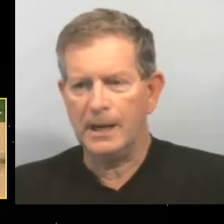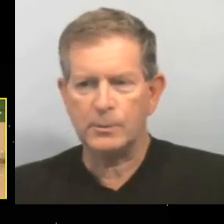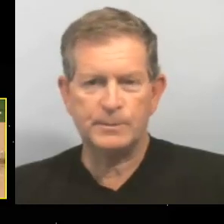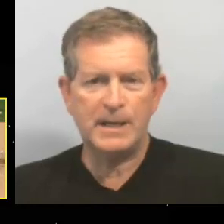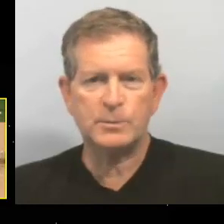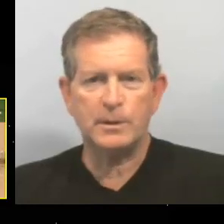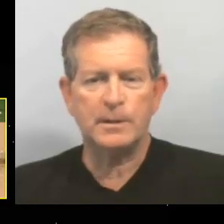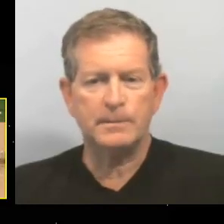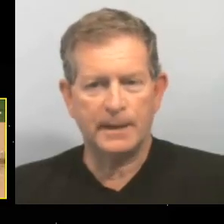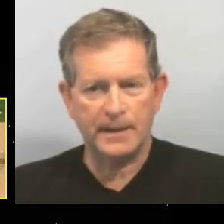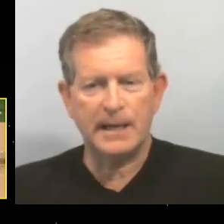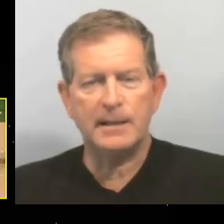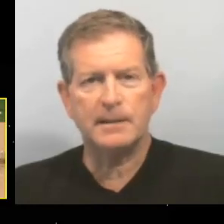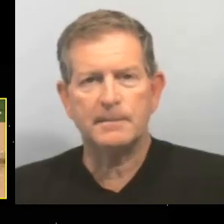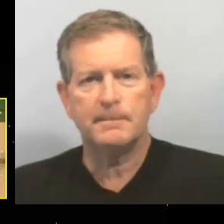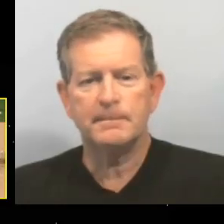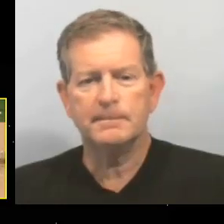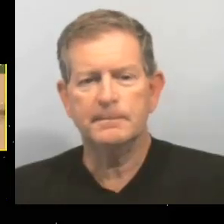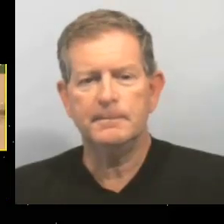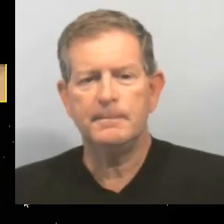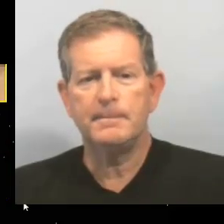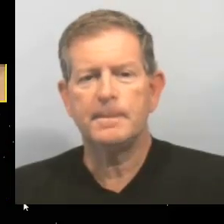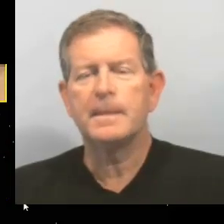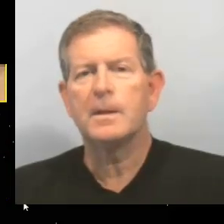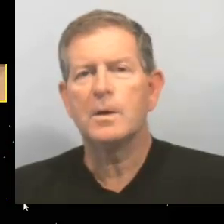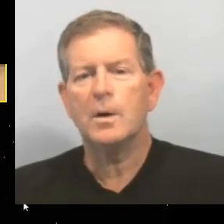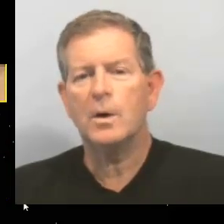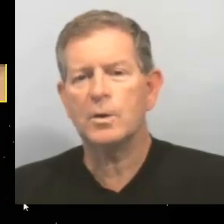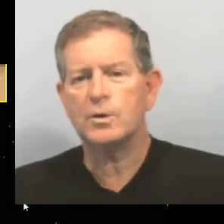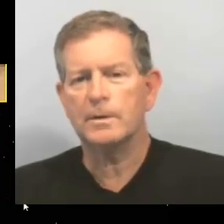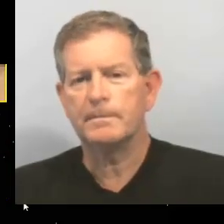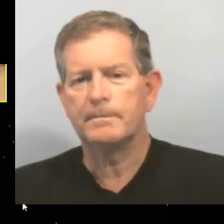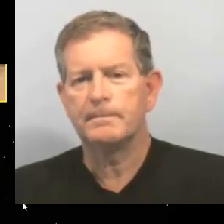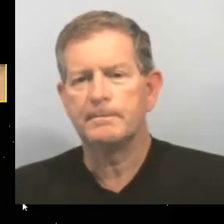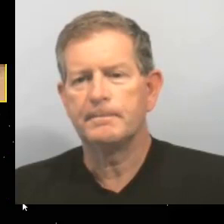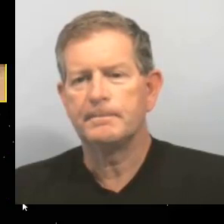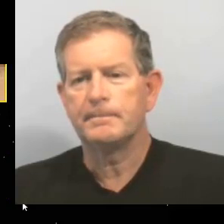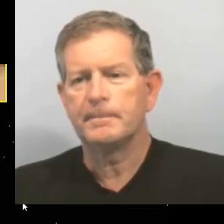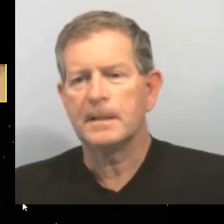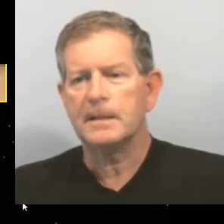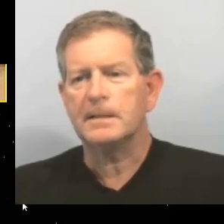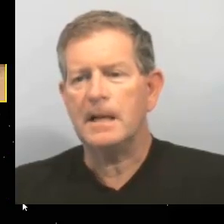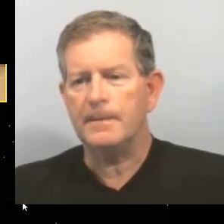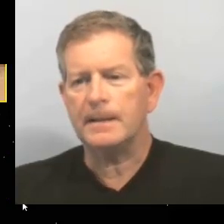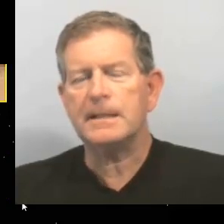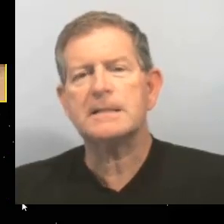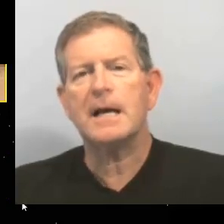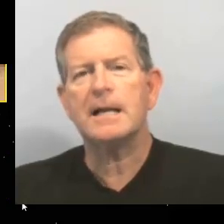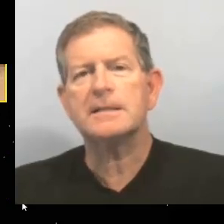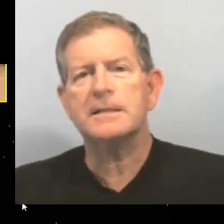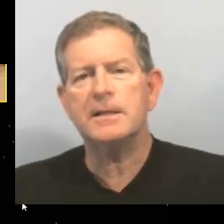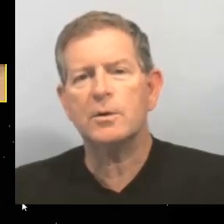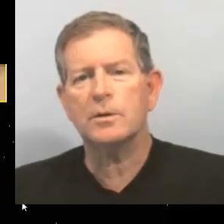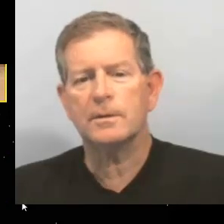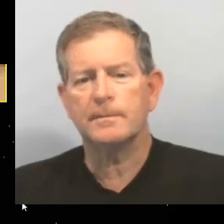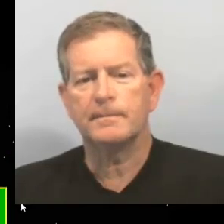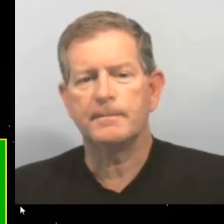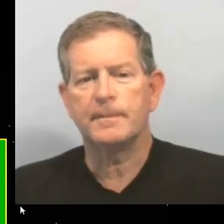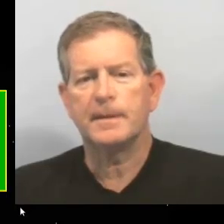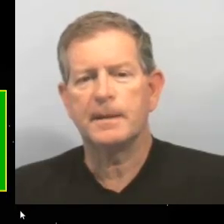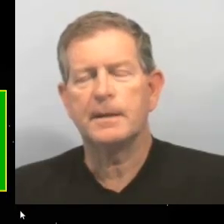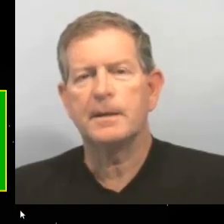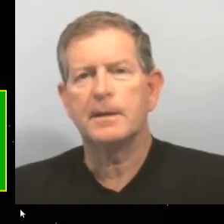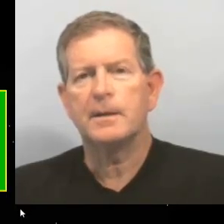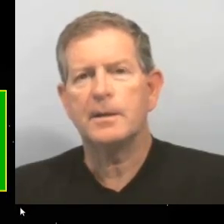¿Jugamos béisbol, verdad? 8. ¿Te levantas a las 5?